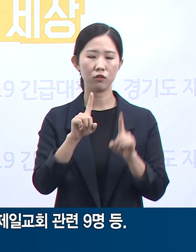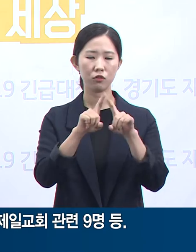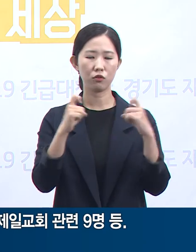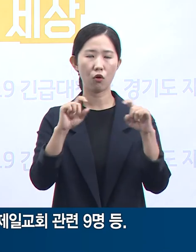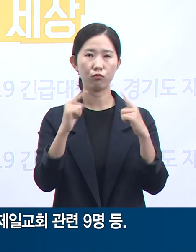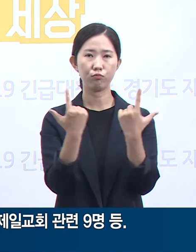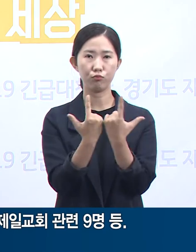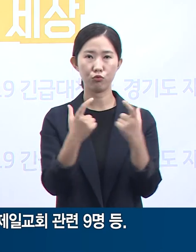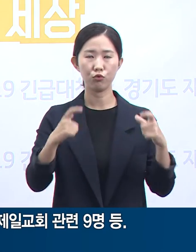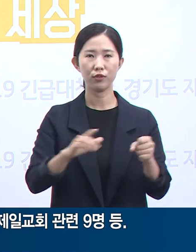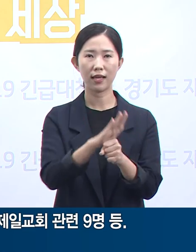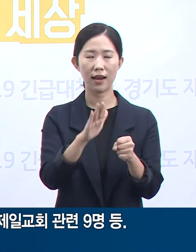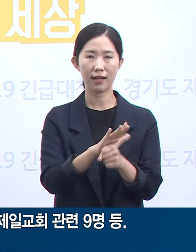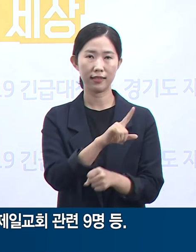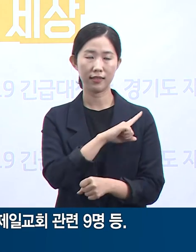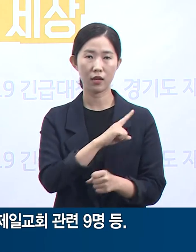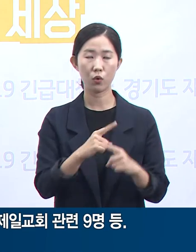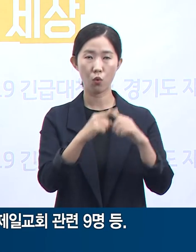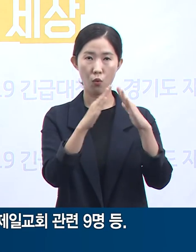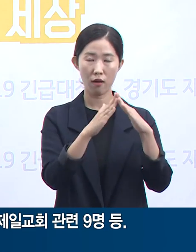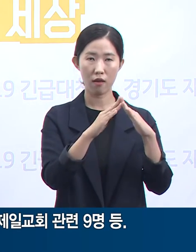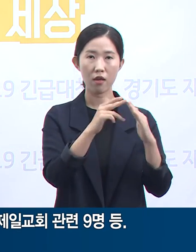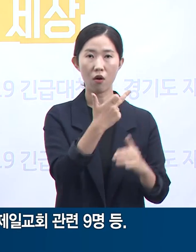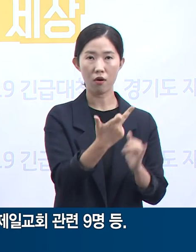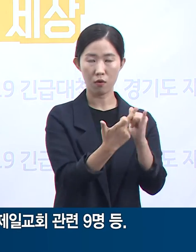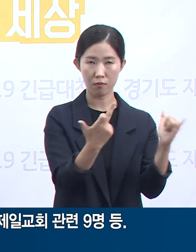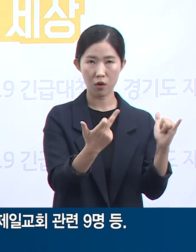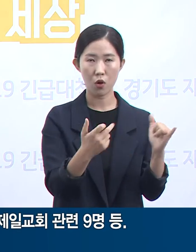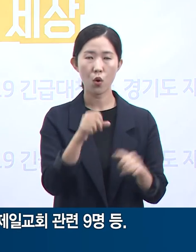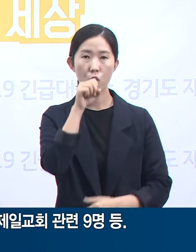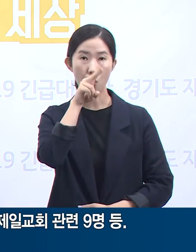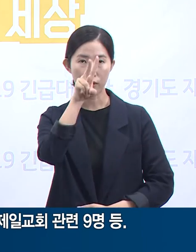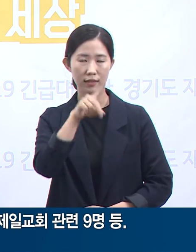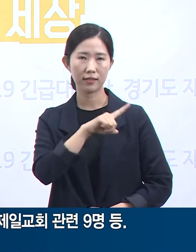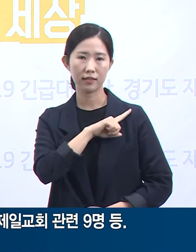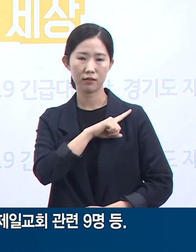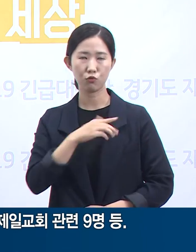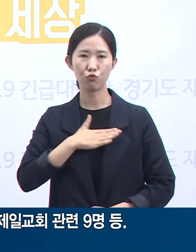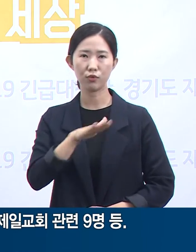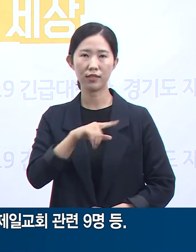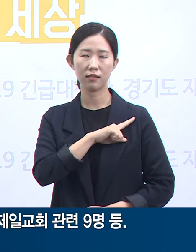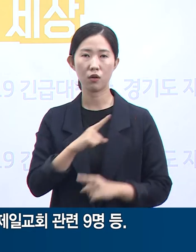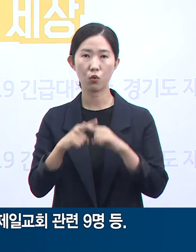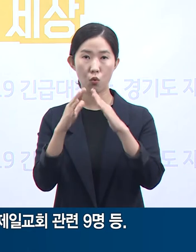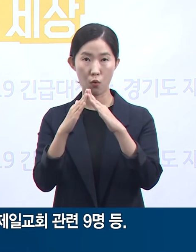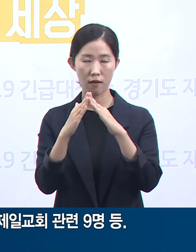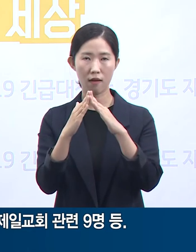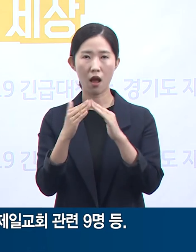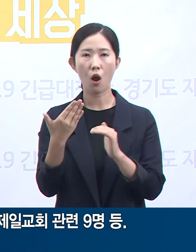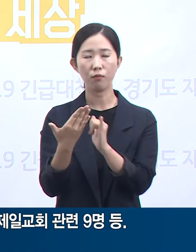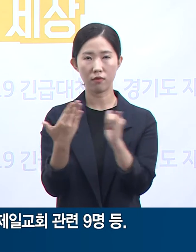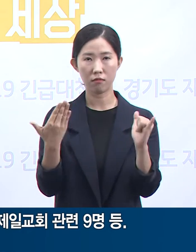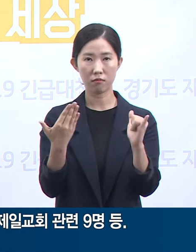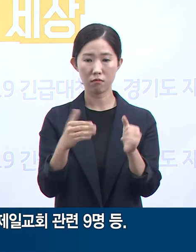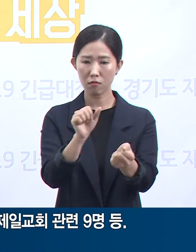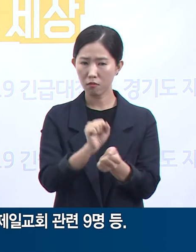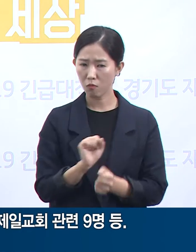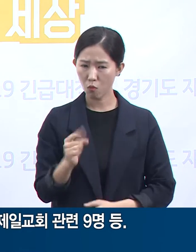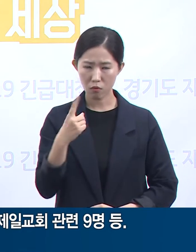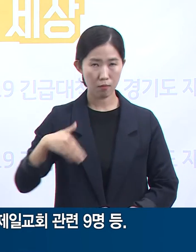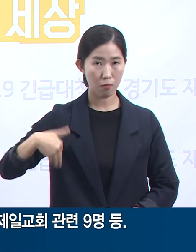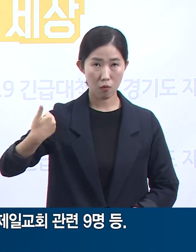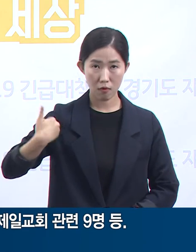17명, 용인우리제일교회 관련된 9명이며 감염 원인 불명 상태